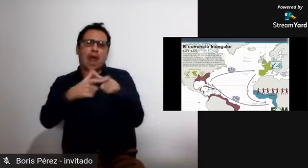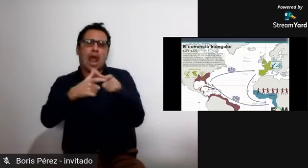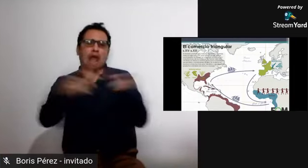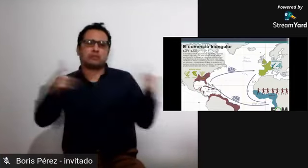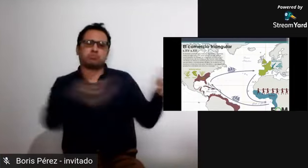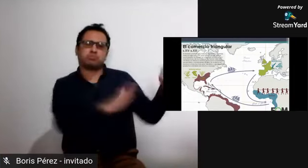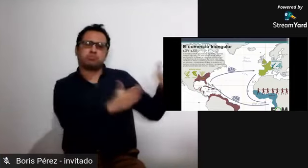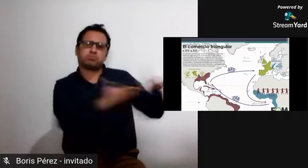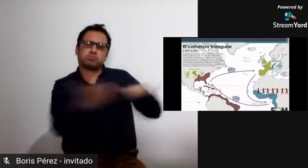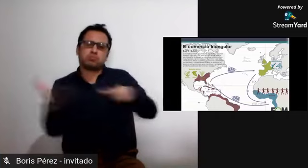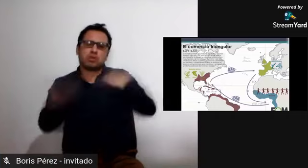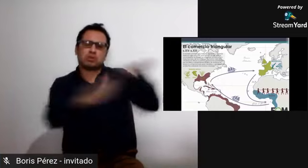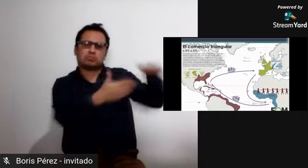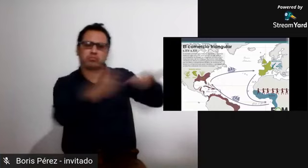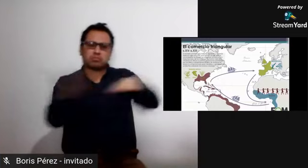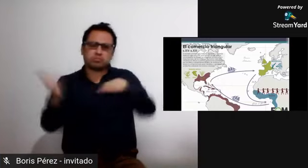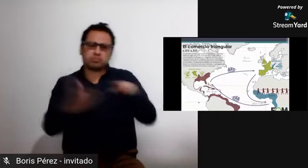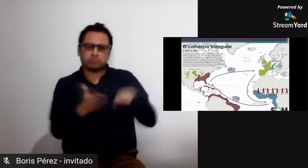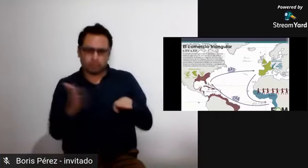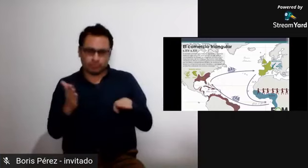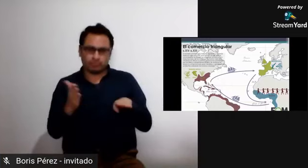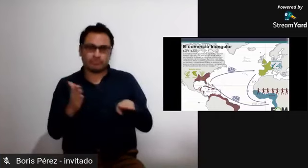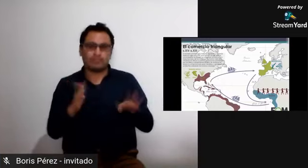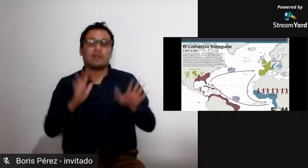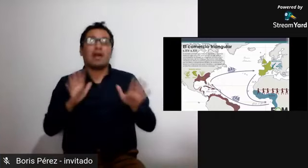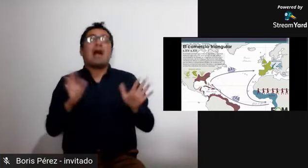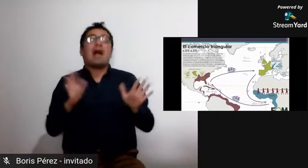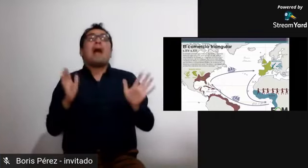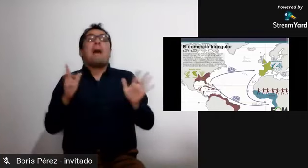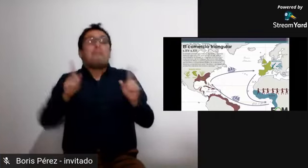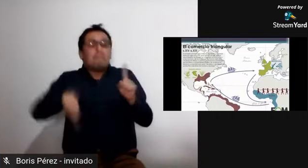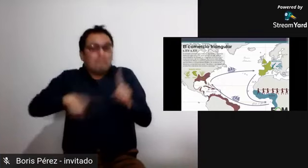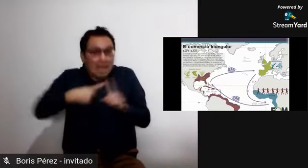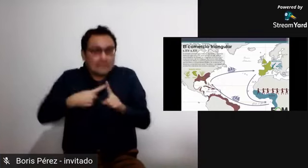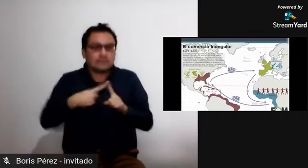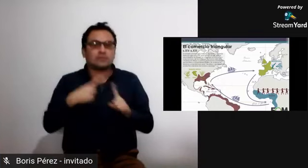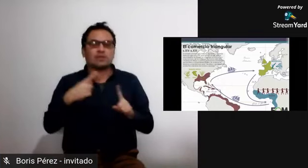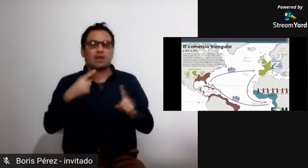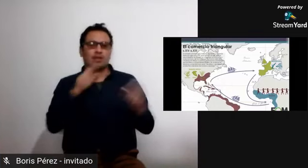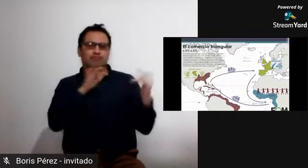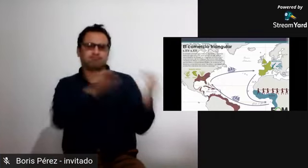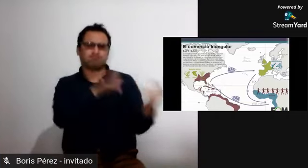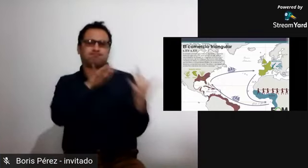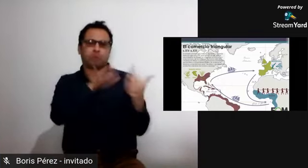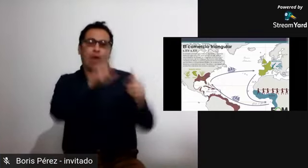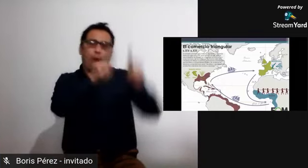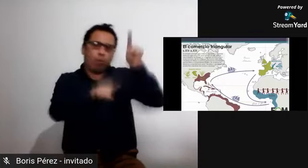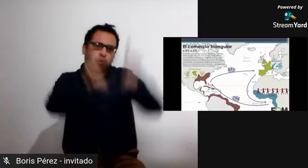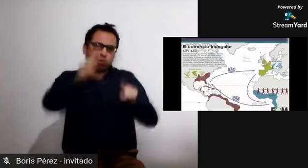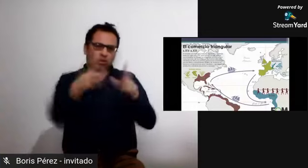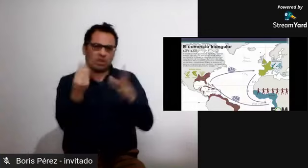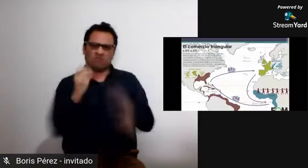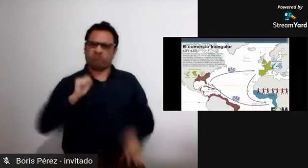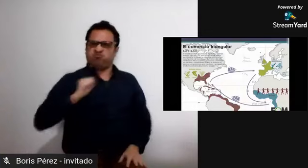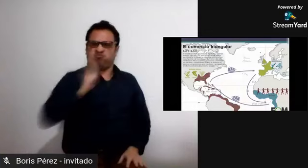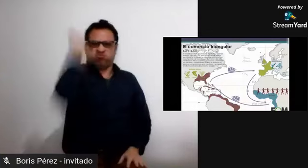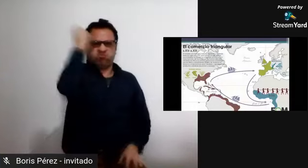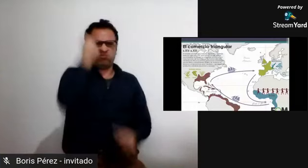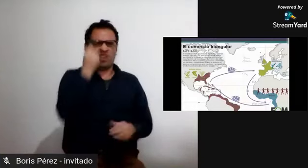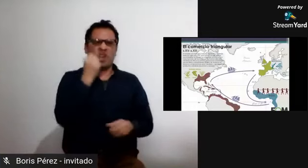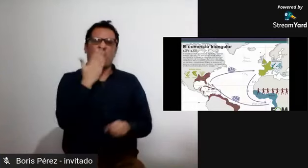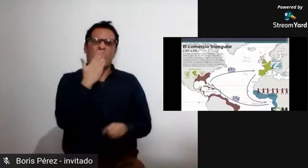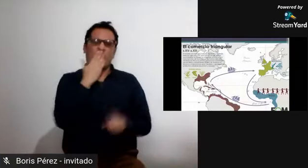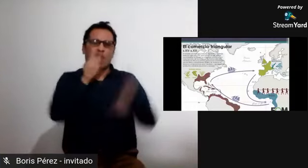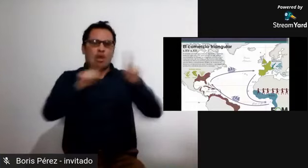dado que empezaron a darse algunas enfermedades propias de la región que empezaron a matar a